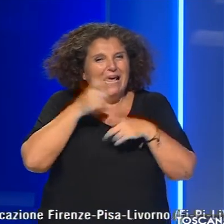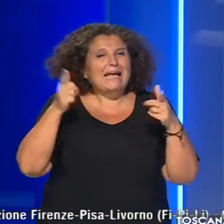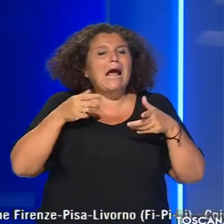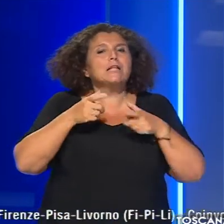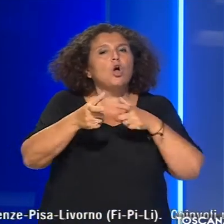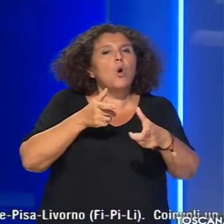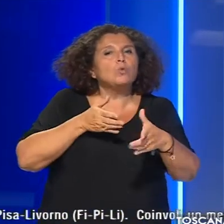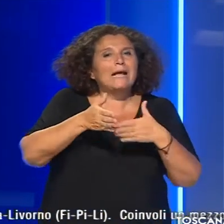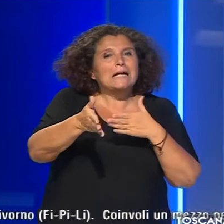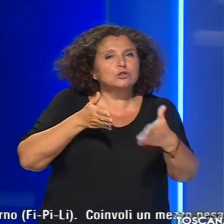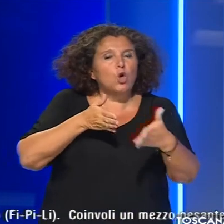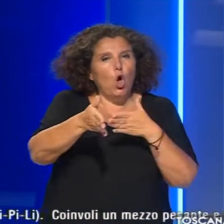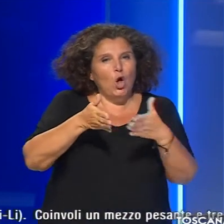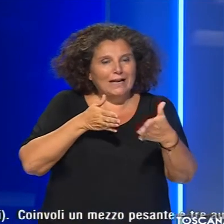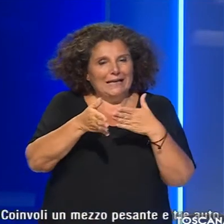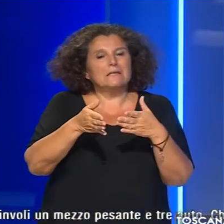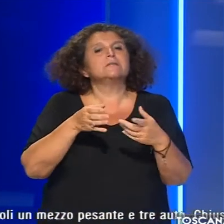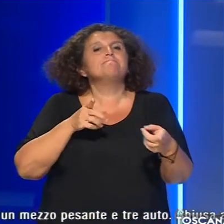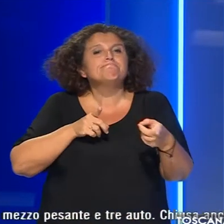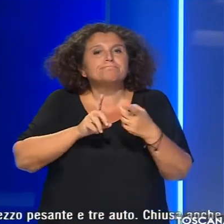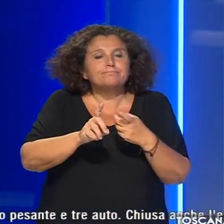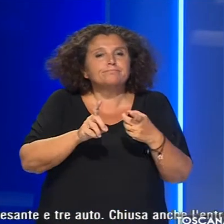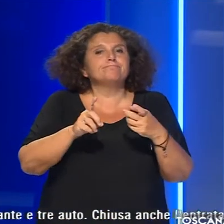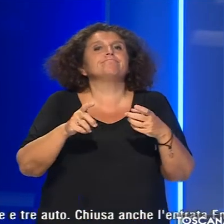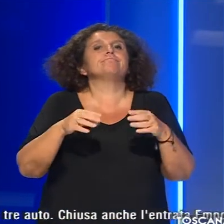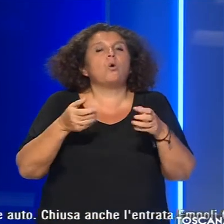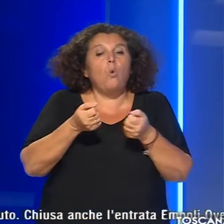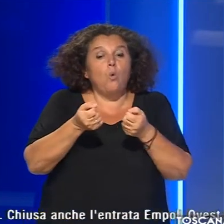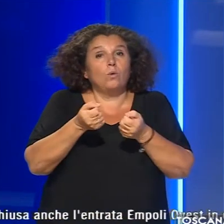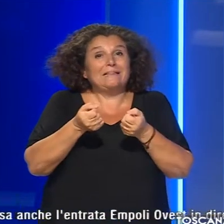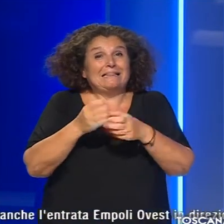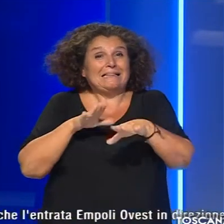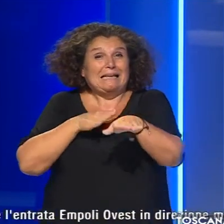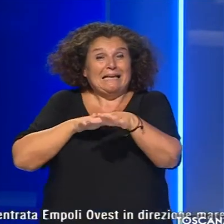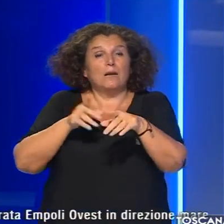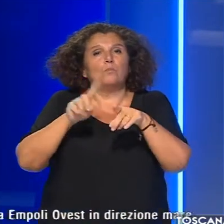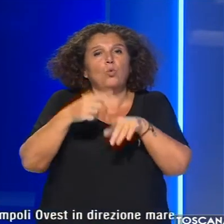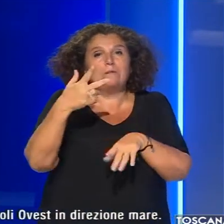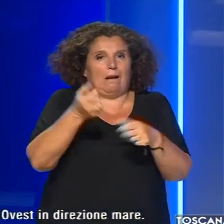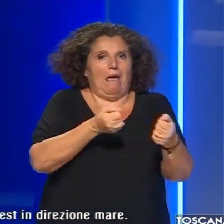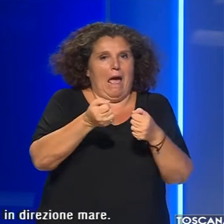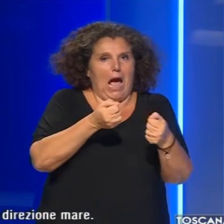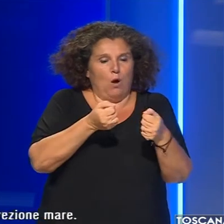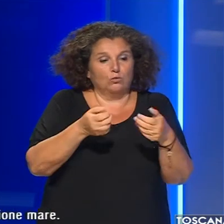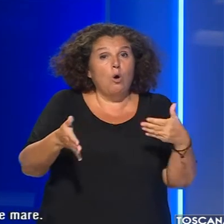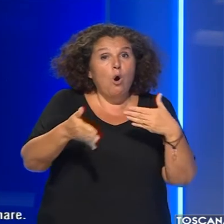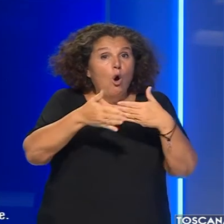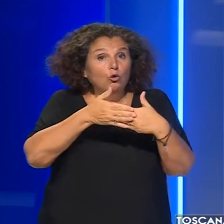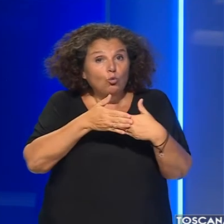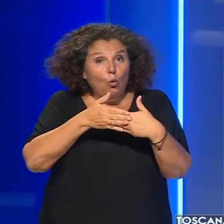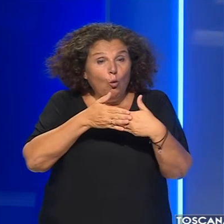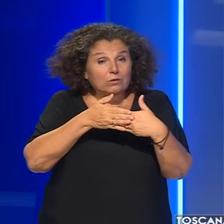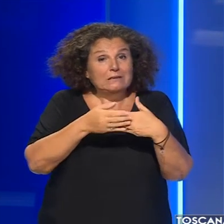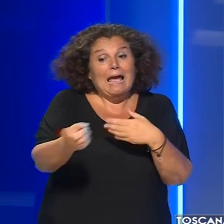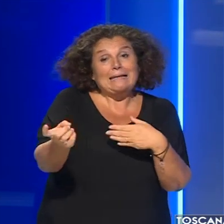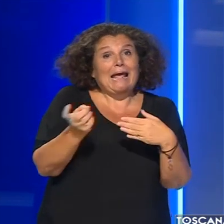-Pisa-Livorno coinvolti un mezzo pesante e tre auto chiusa anche